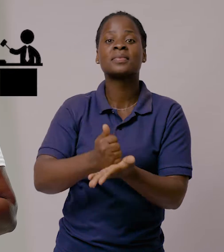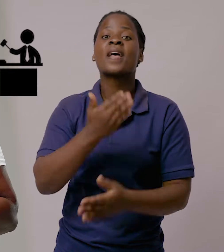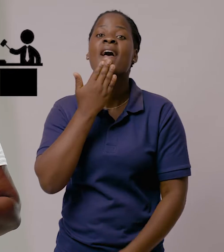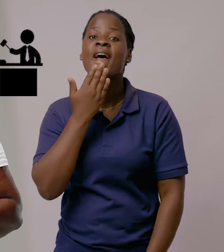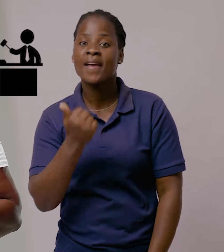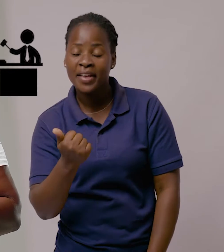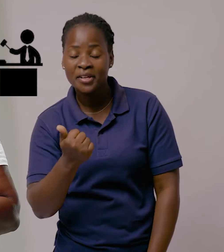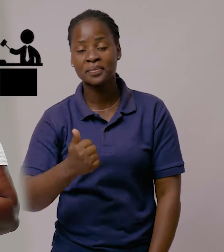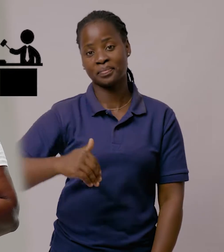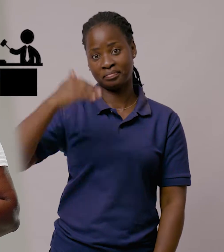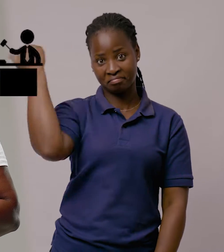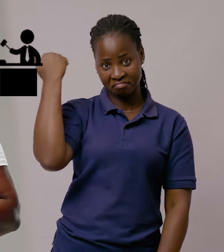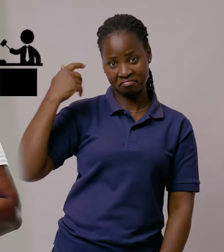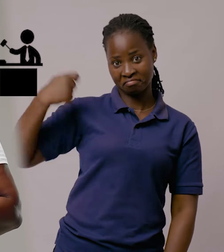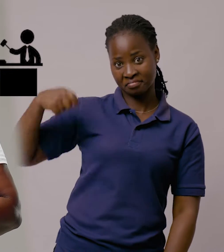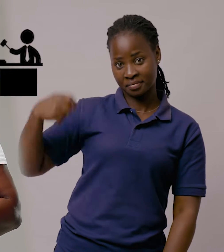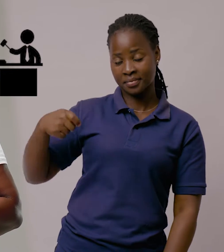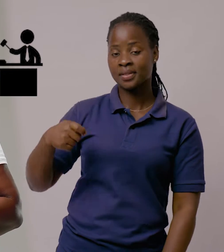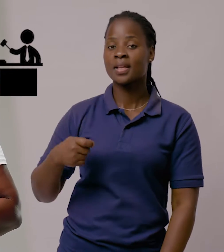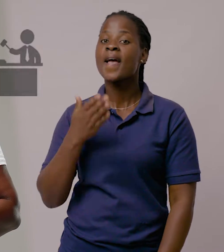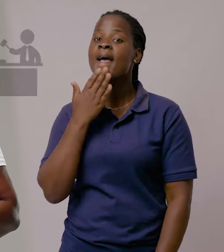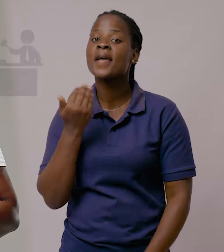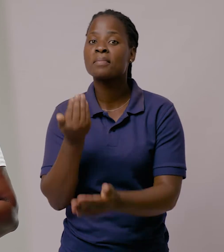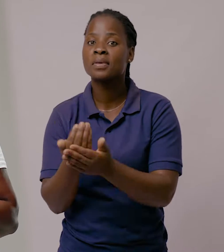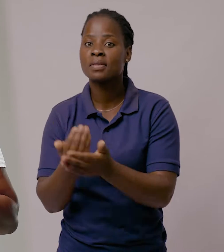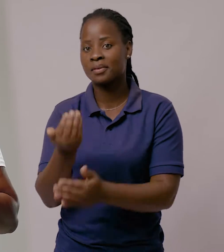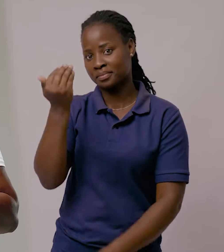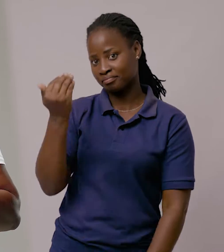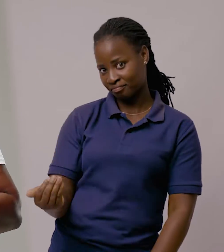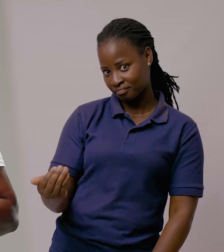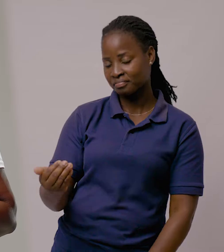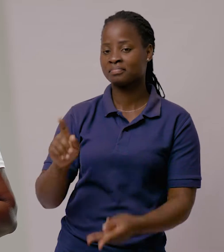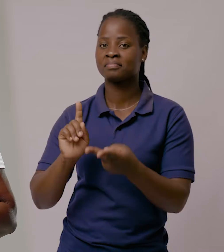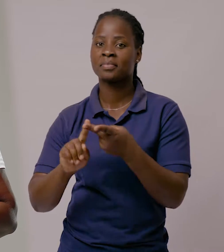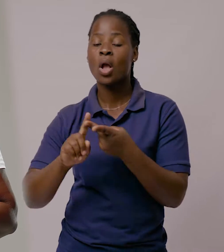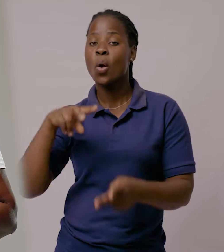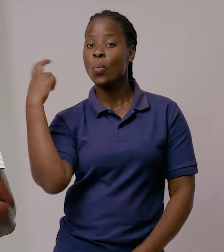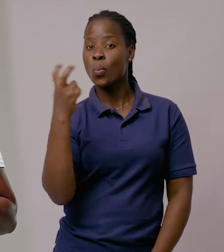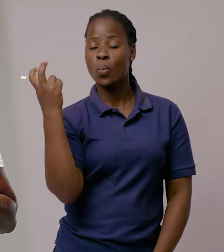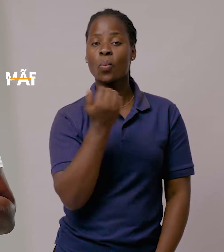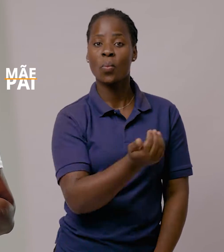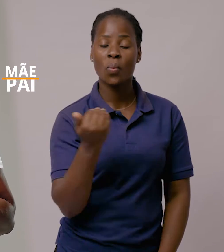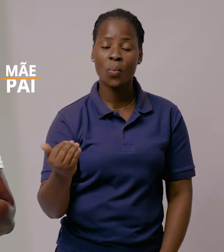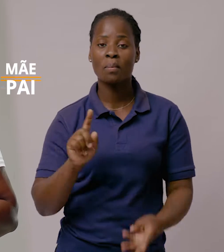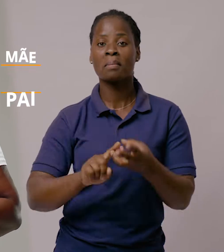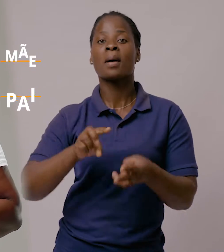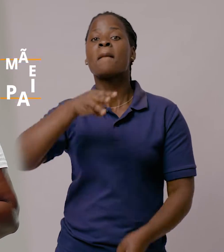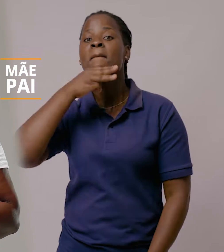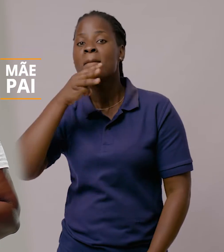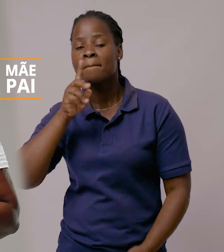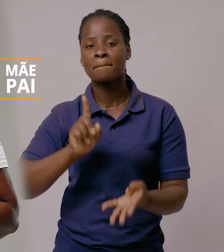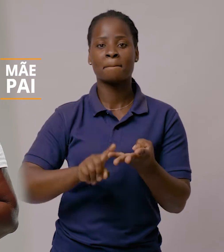juiz a pedido da criança vítima da união, do curador de menores, da mãe,